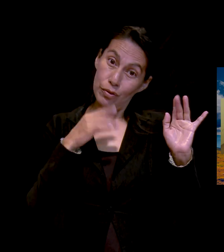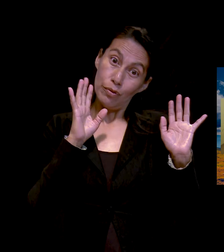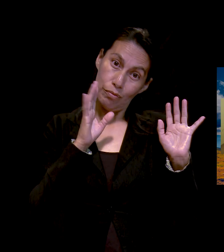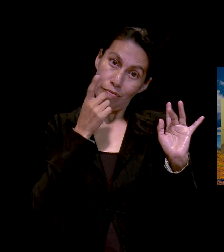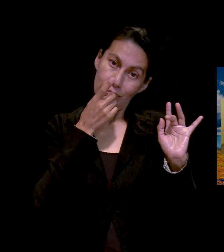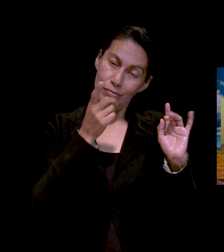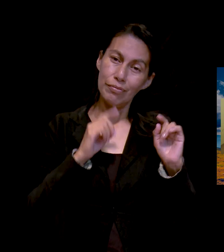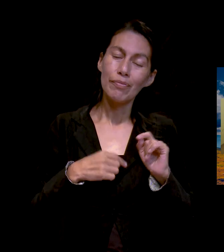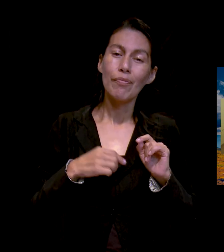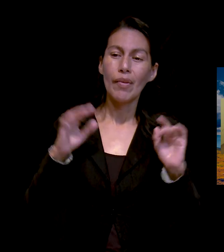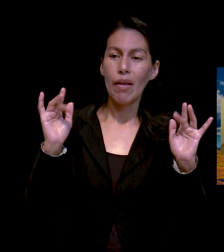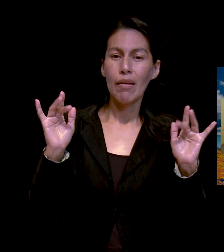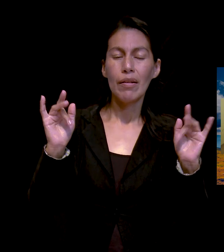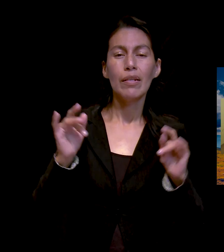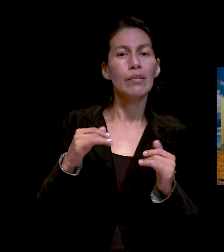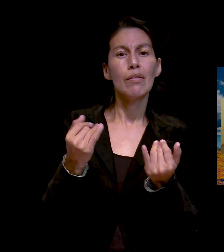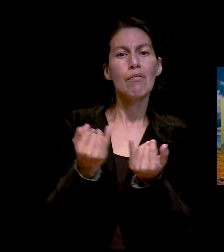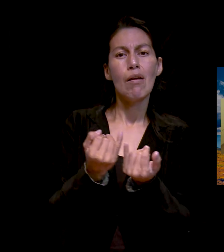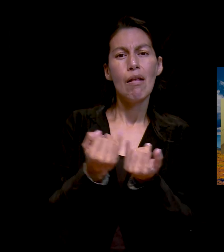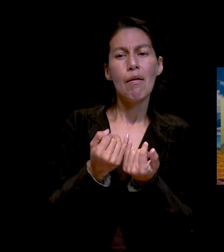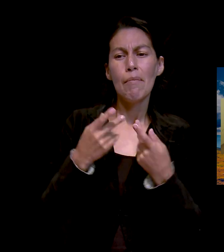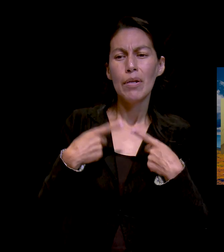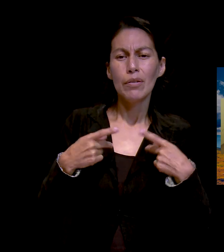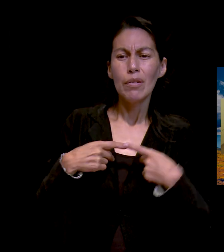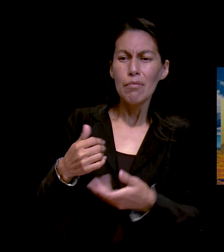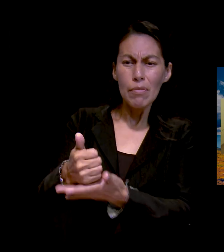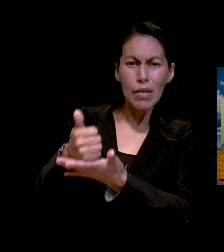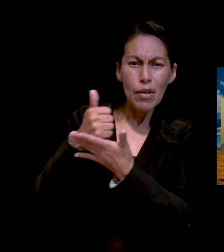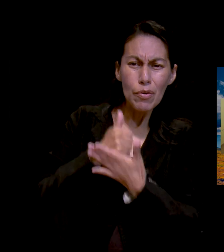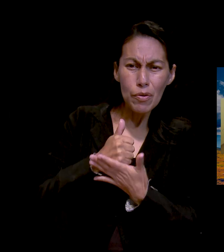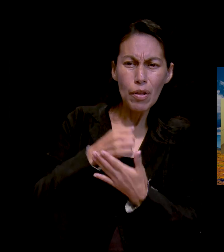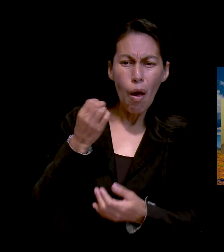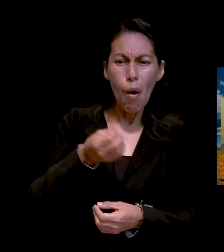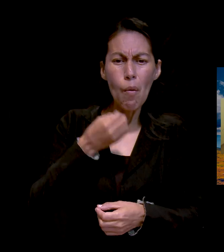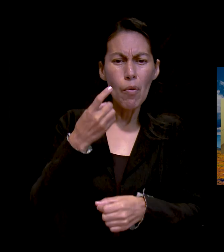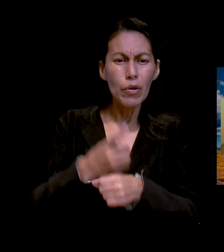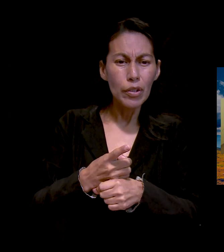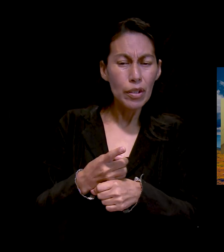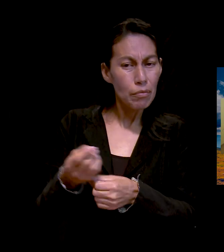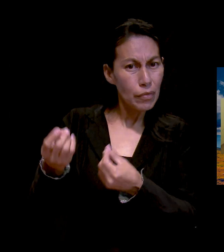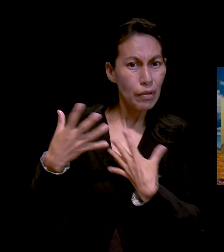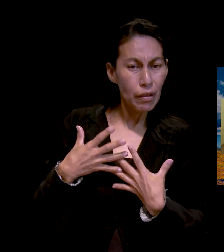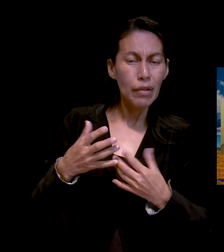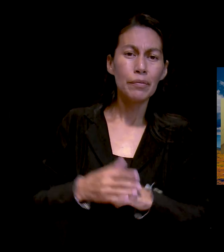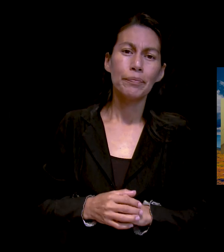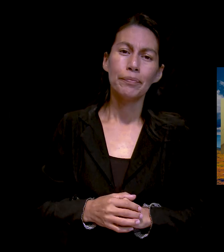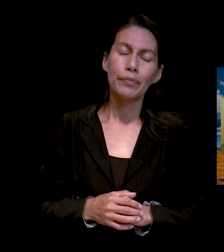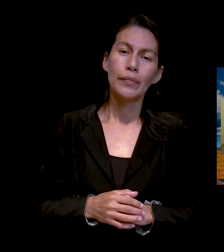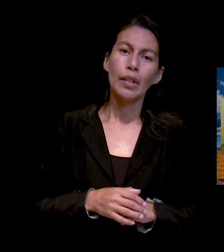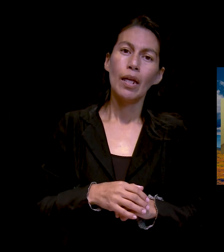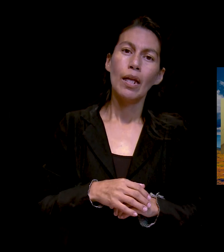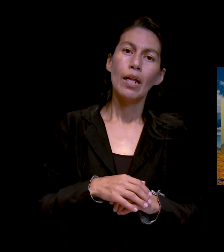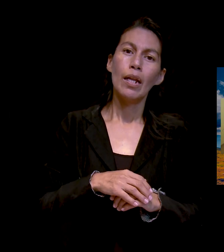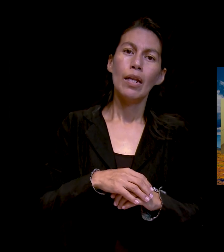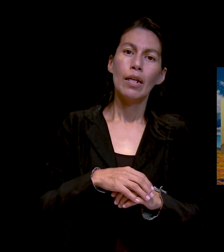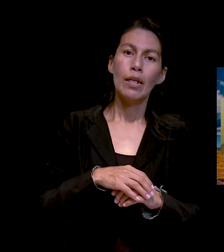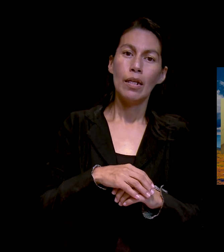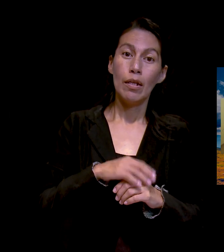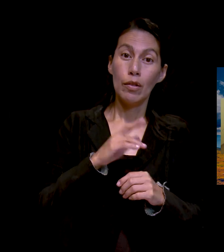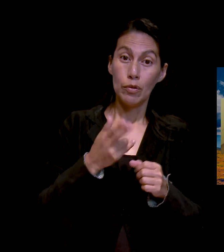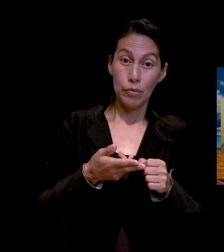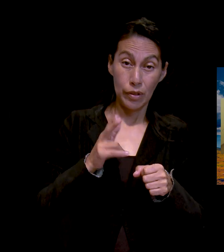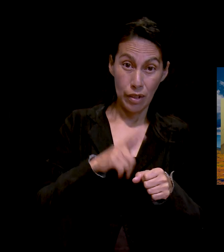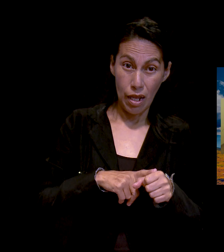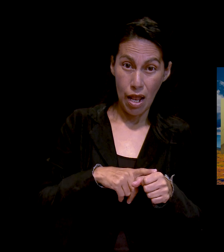oportunidades. Y así fue con mi mamá. Realmente en la clínica 2 del Seguro Social,